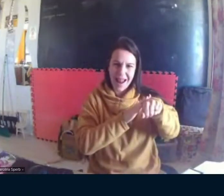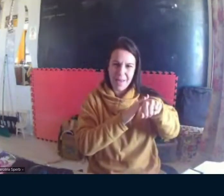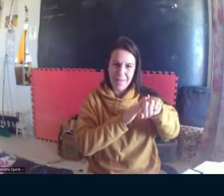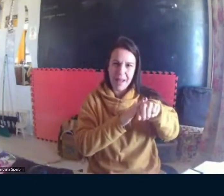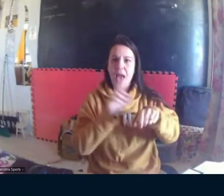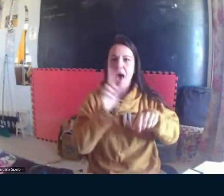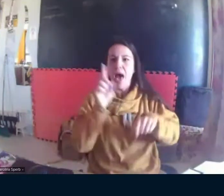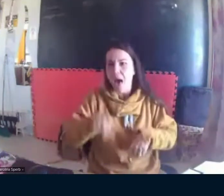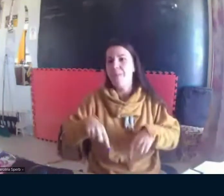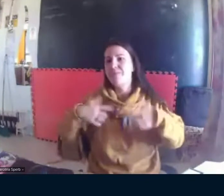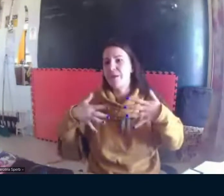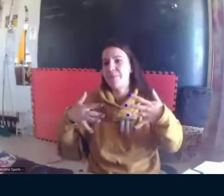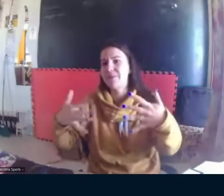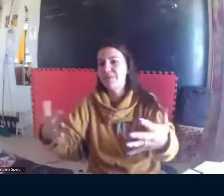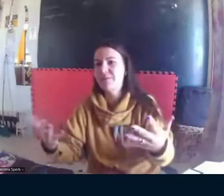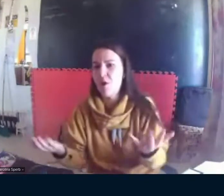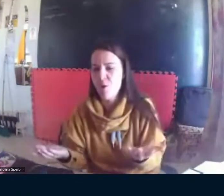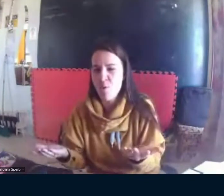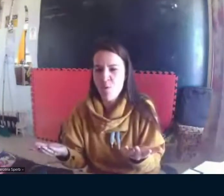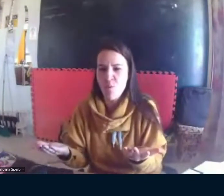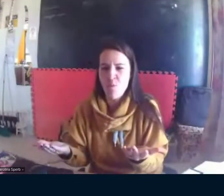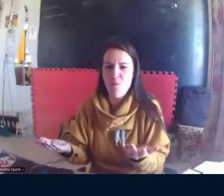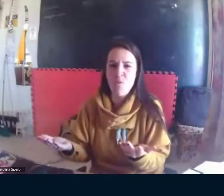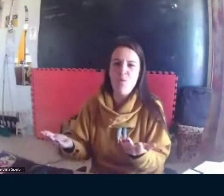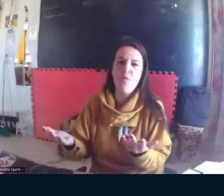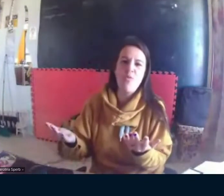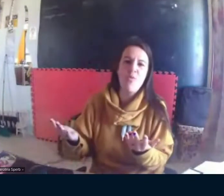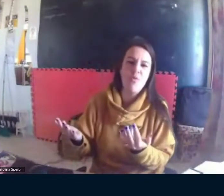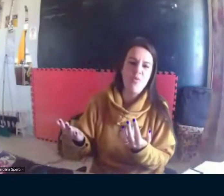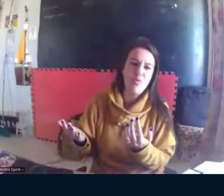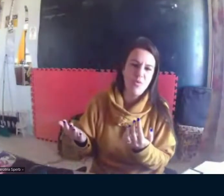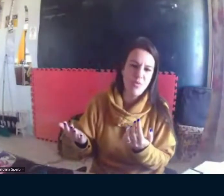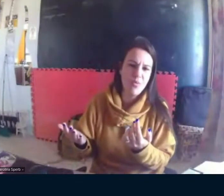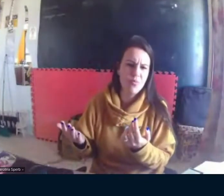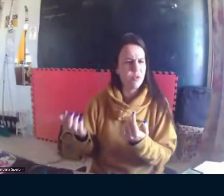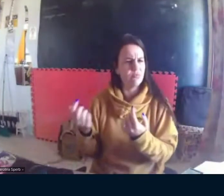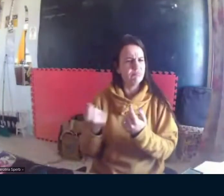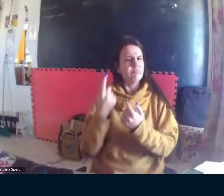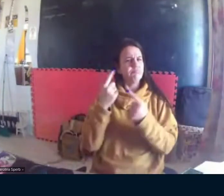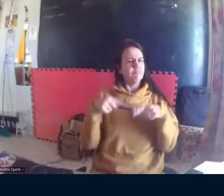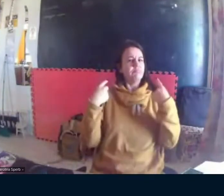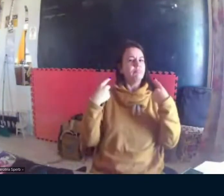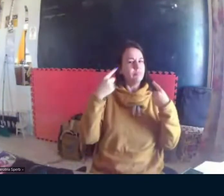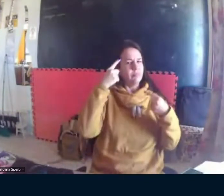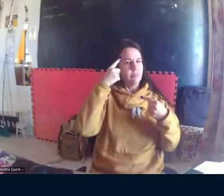e o movimento faz parte da pele, o ritmo, a vibração.